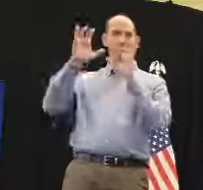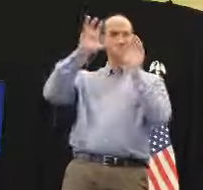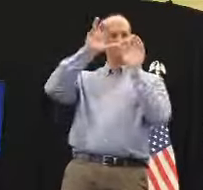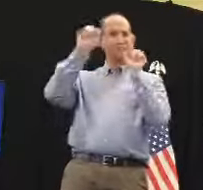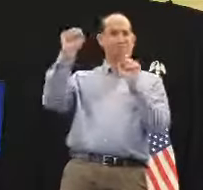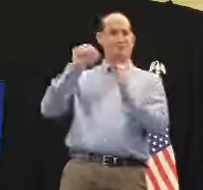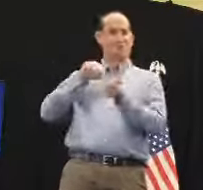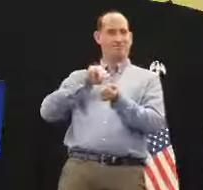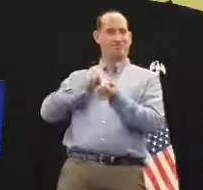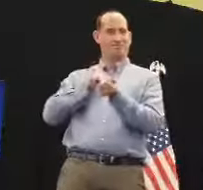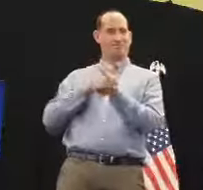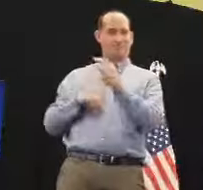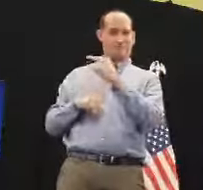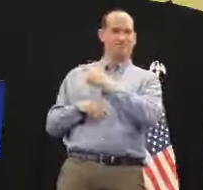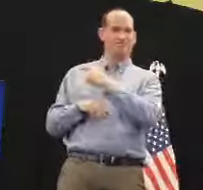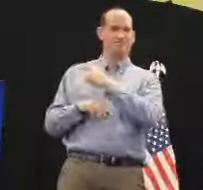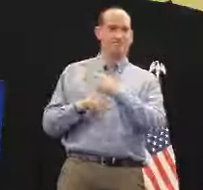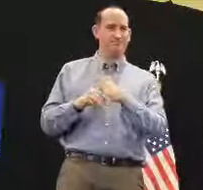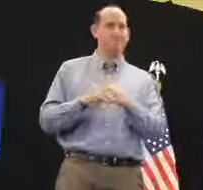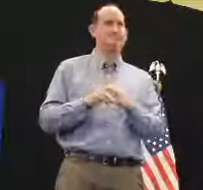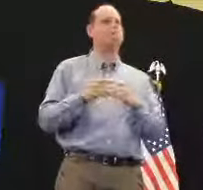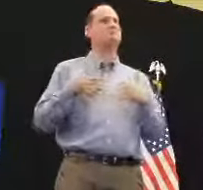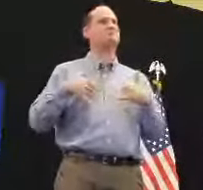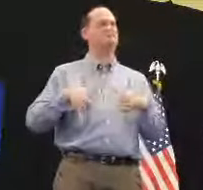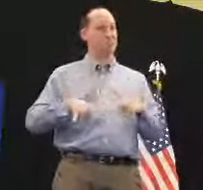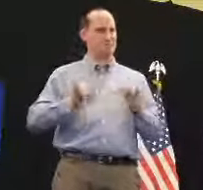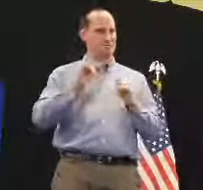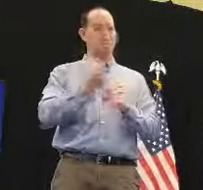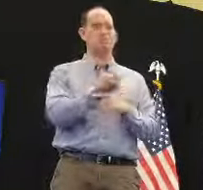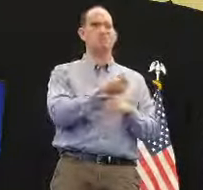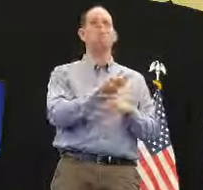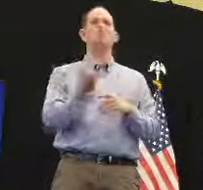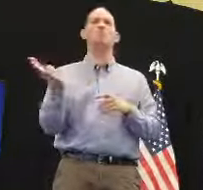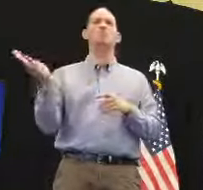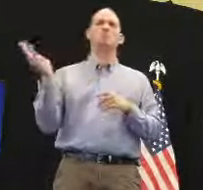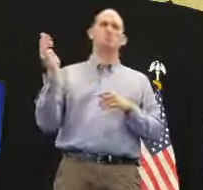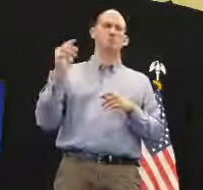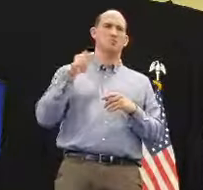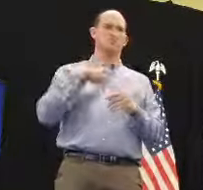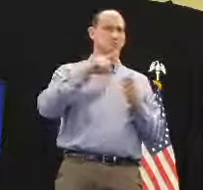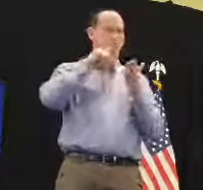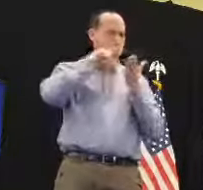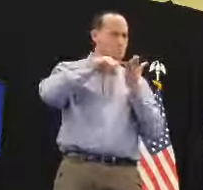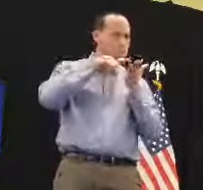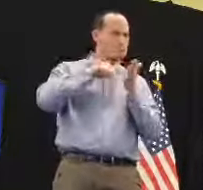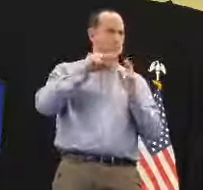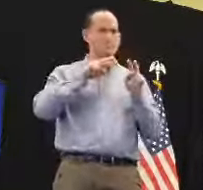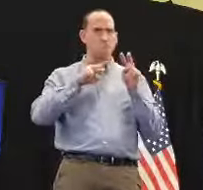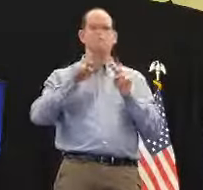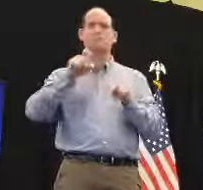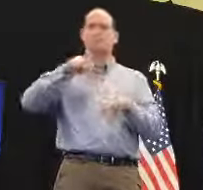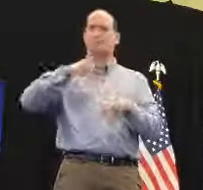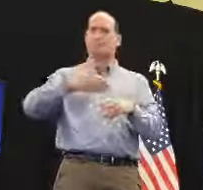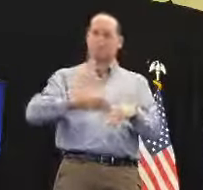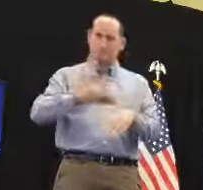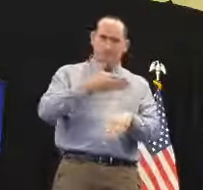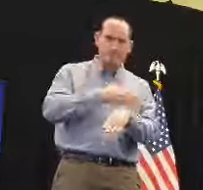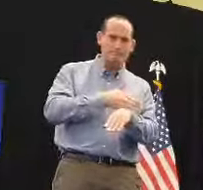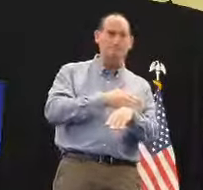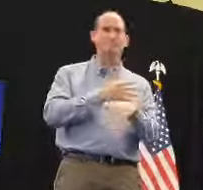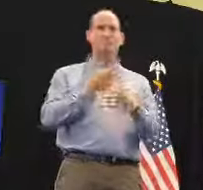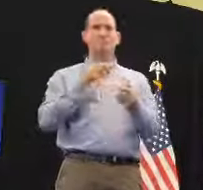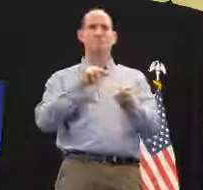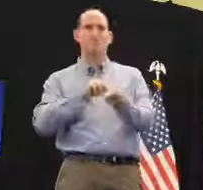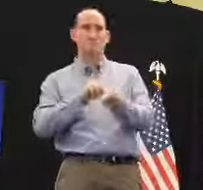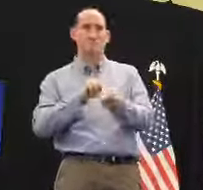todavía nos faltan cositas que luchar por este personal de enfermería y los empleados, todos los que componen